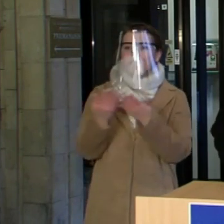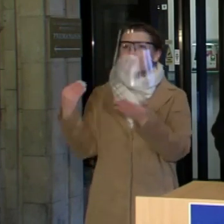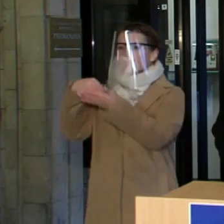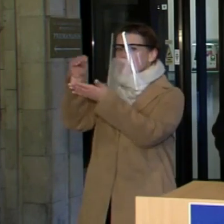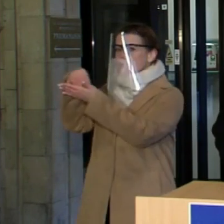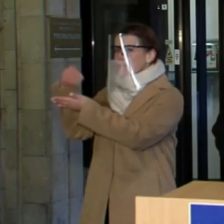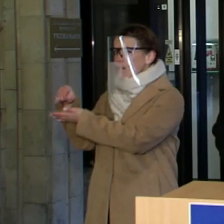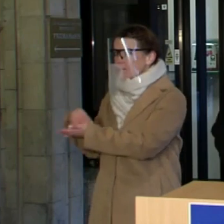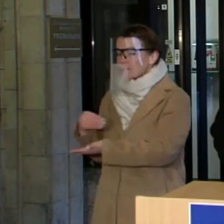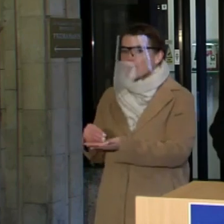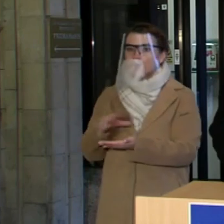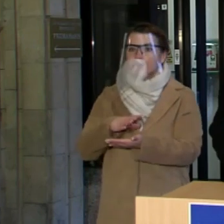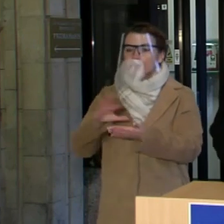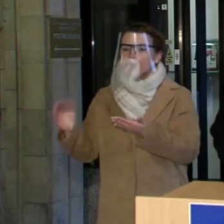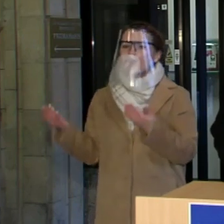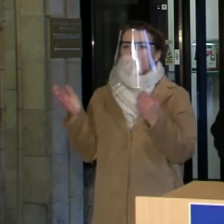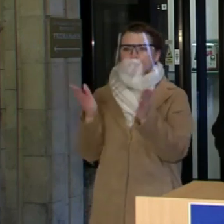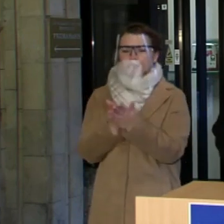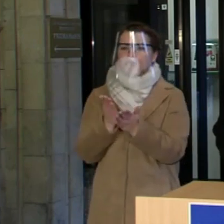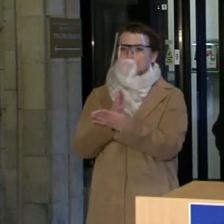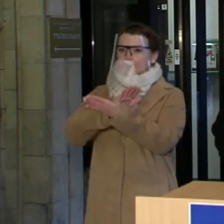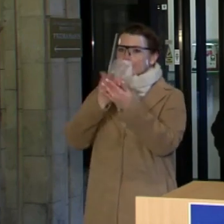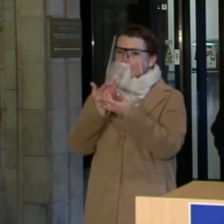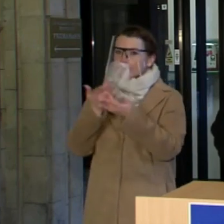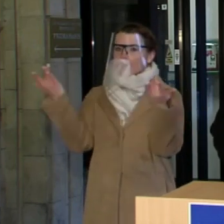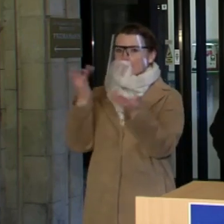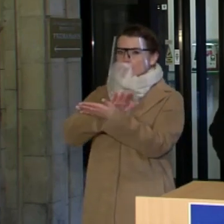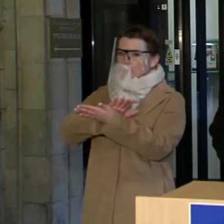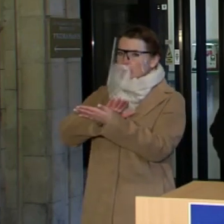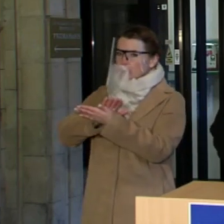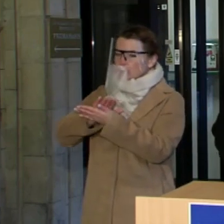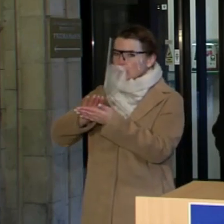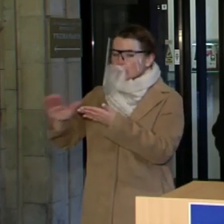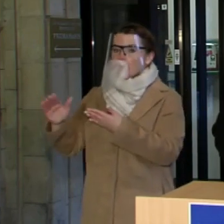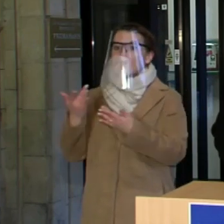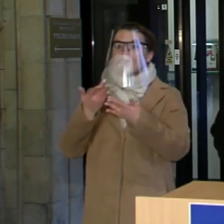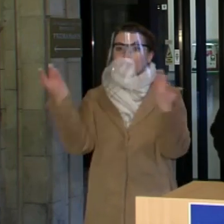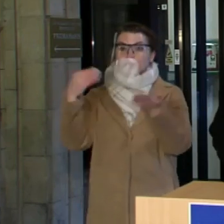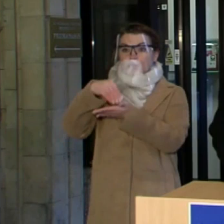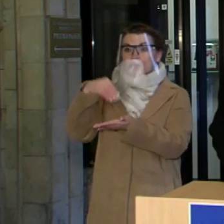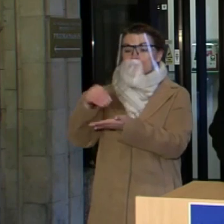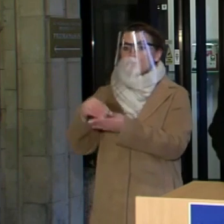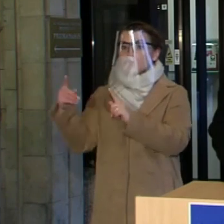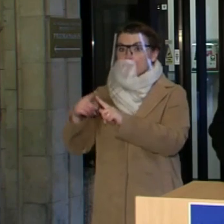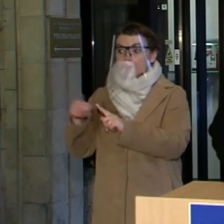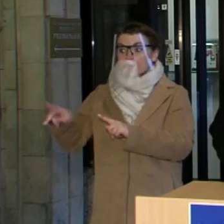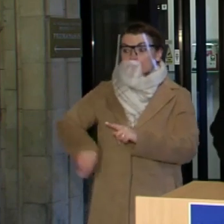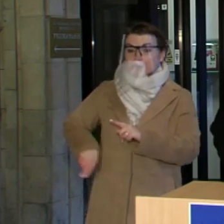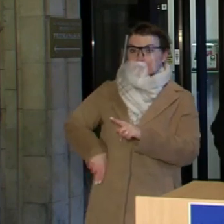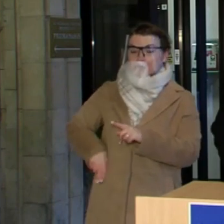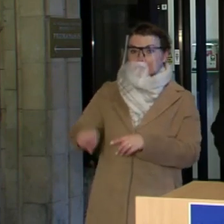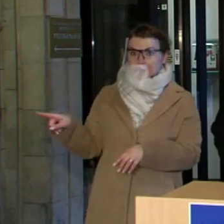padaryti, turi būti skaidrus, matomi, pateikti vienoje vietoje. Ir viešųjų pirkimų tarnybos vadovė